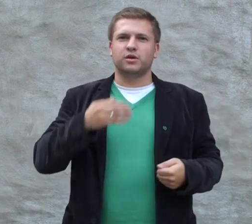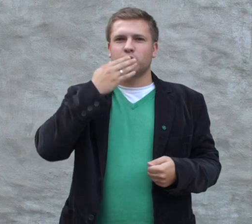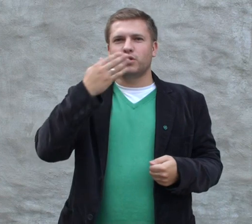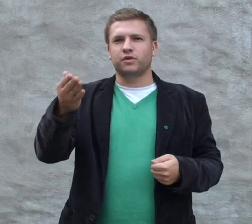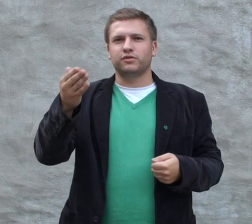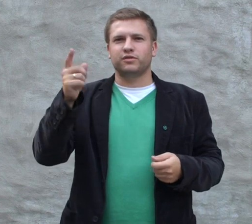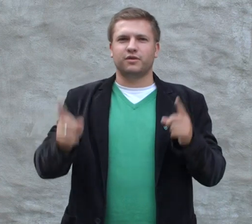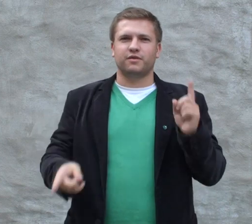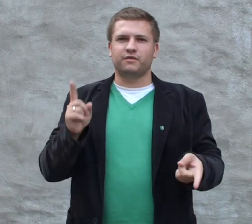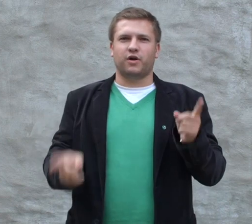Godt valg.